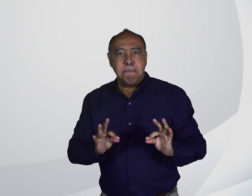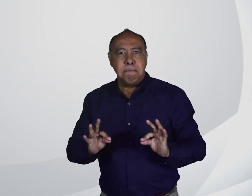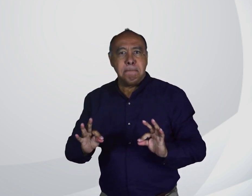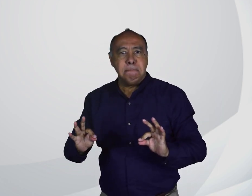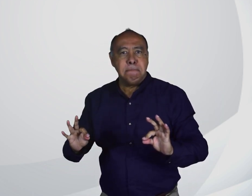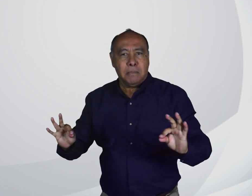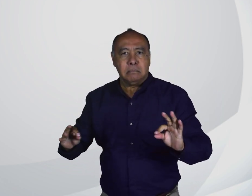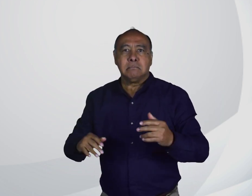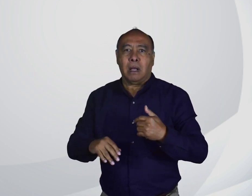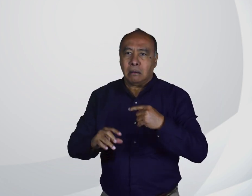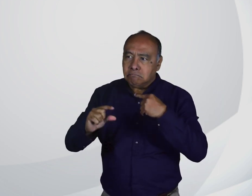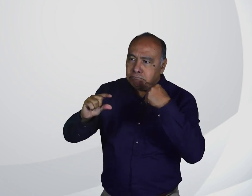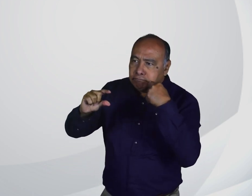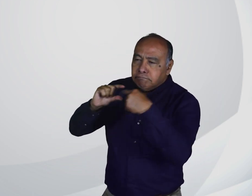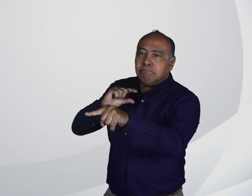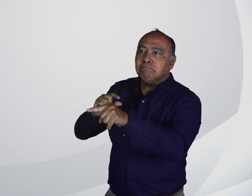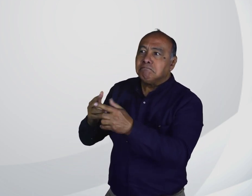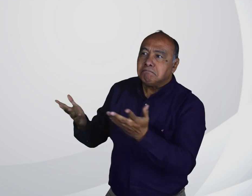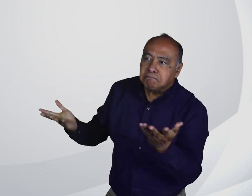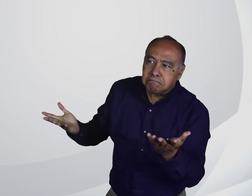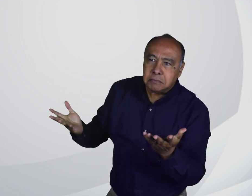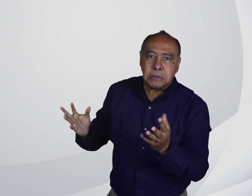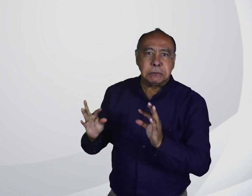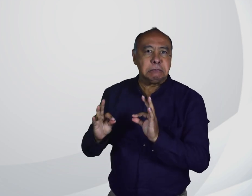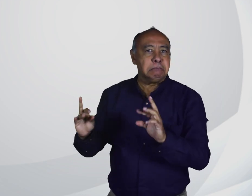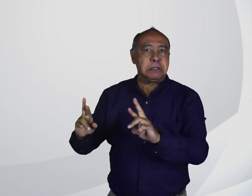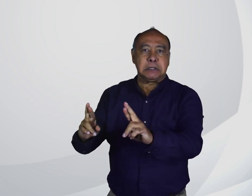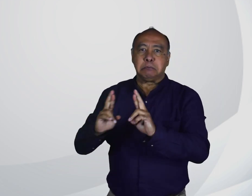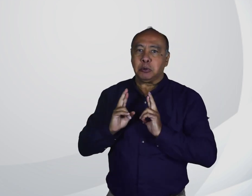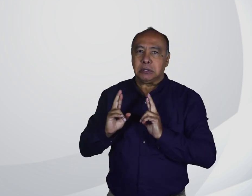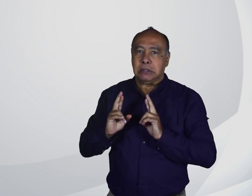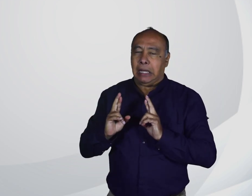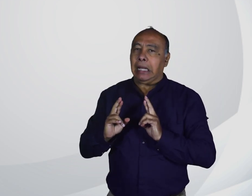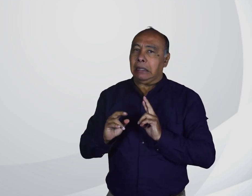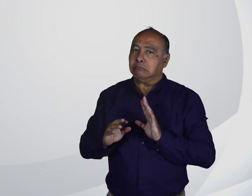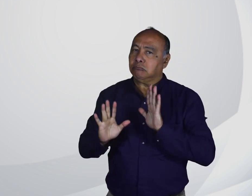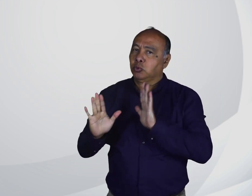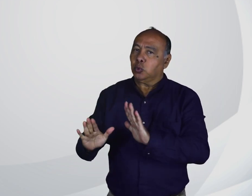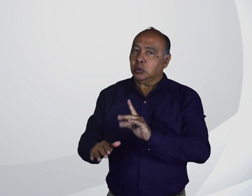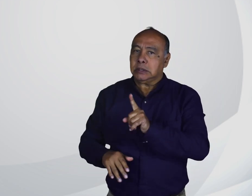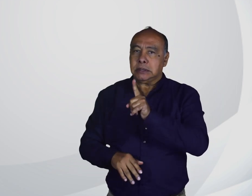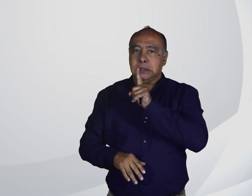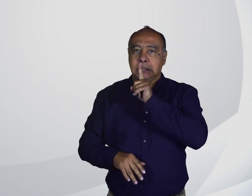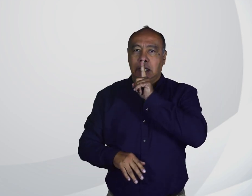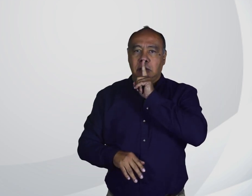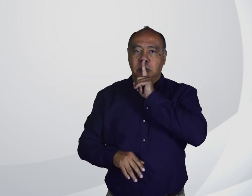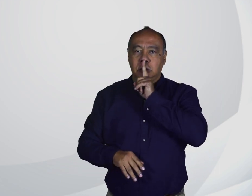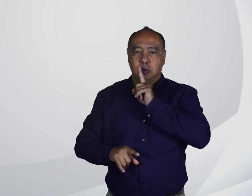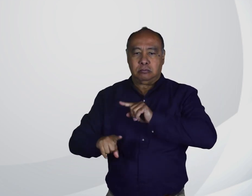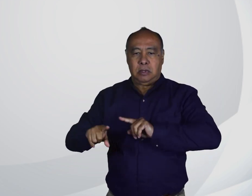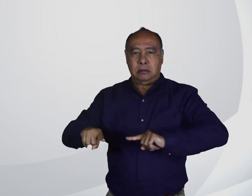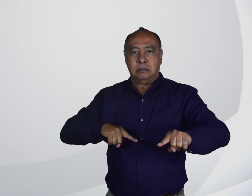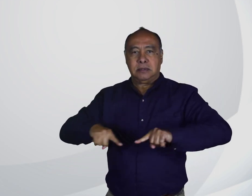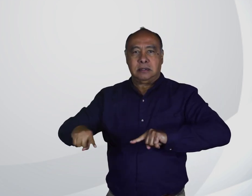información y opiniones recogidas, pero aún no se ha dado respuesta. Existe un silencio